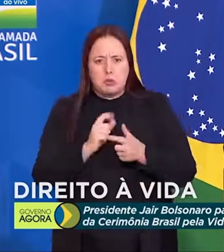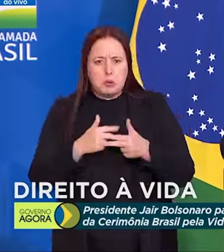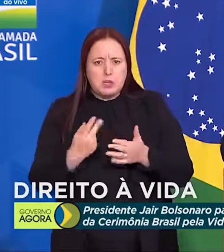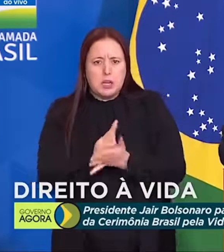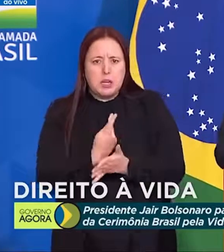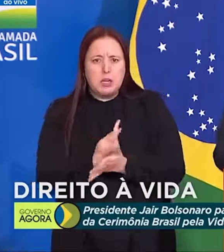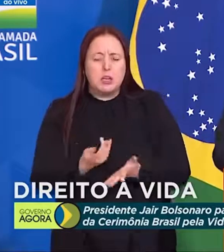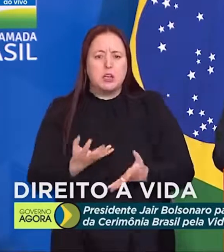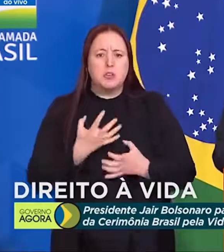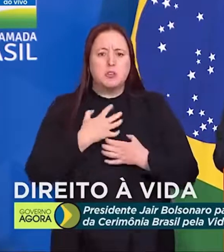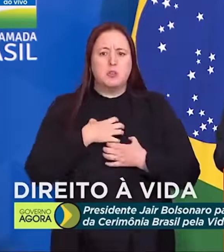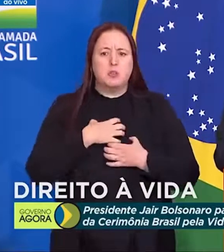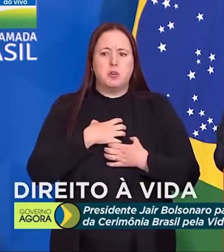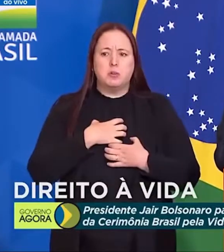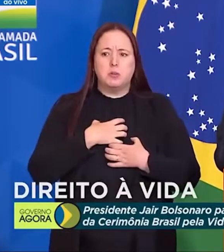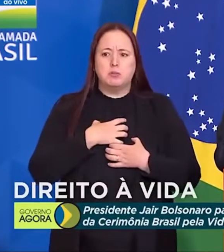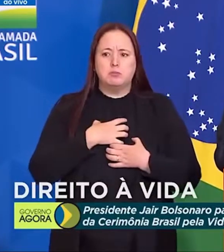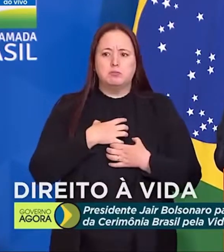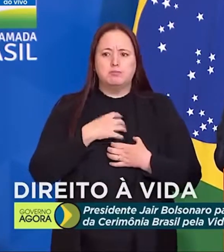de forma flagrante?